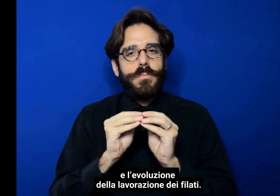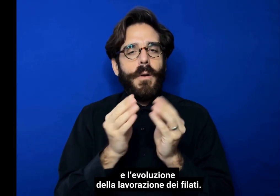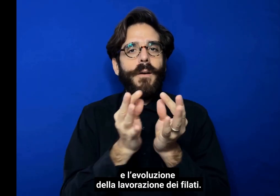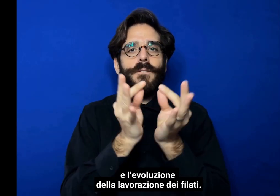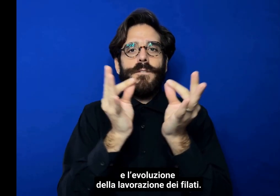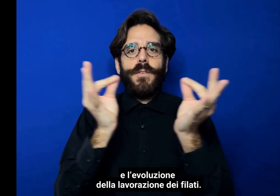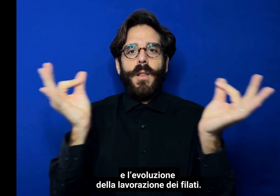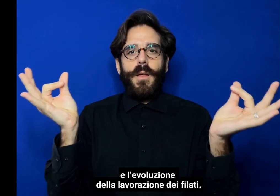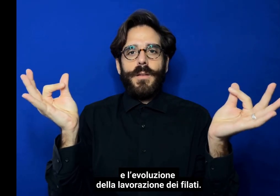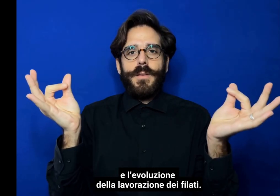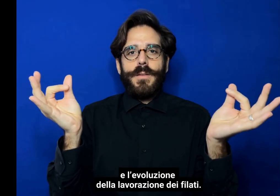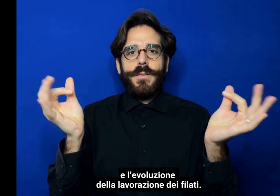lavorazione dei filati.